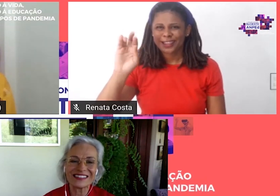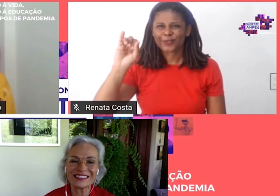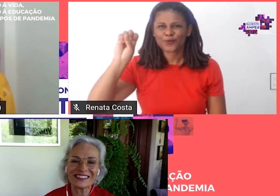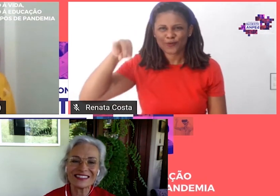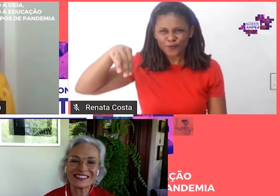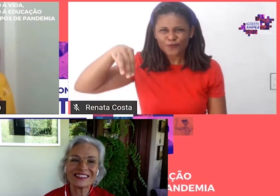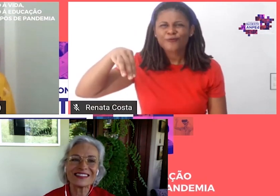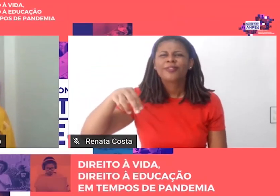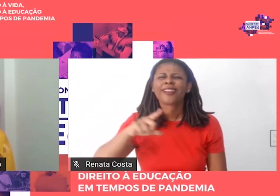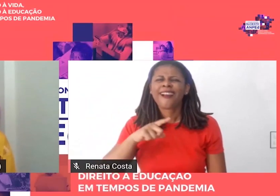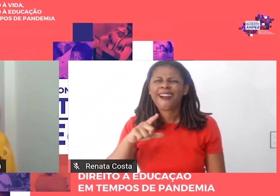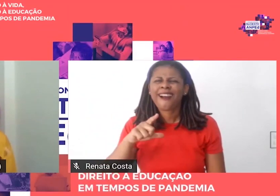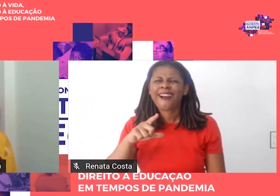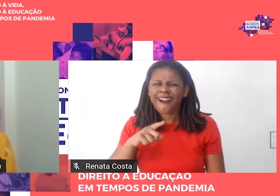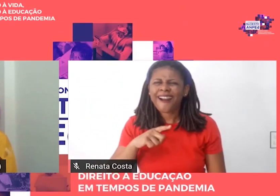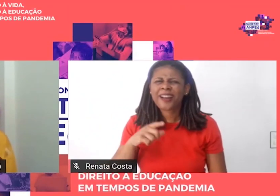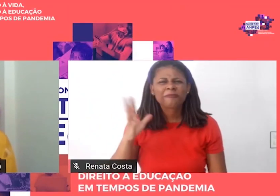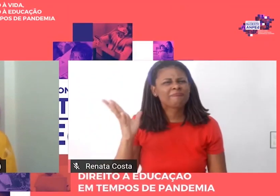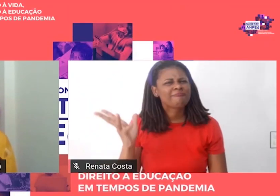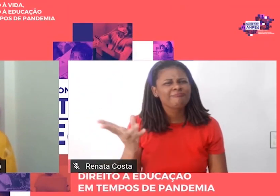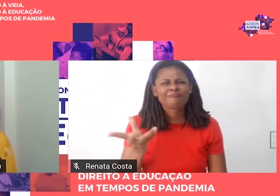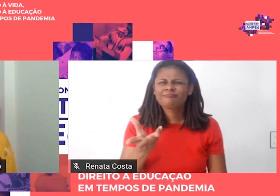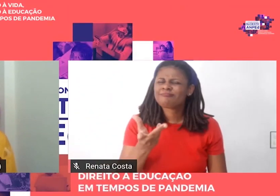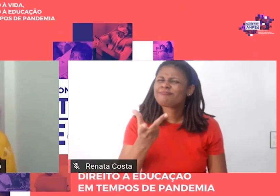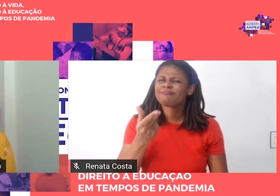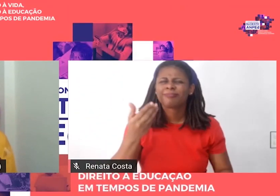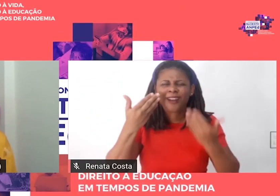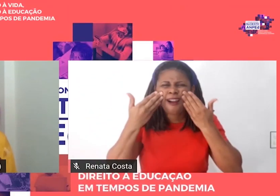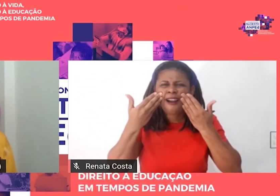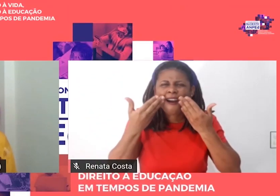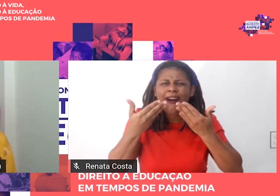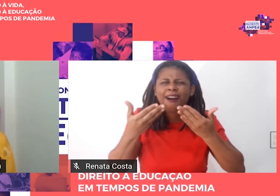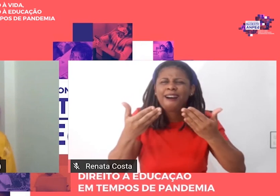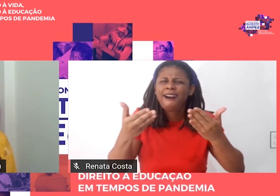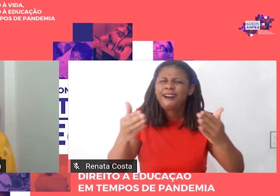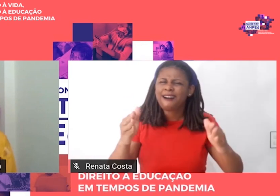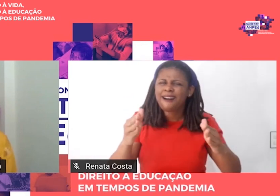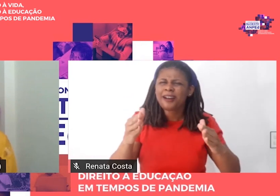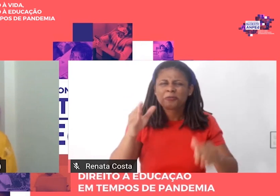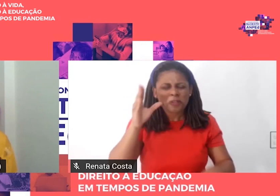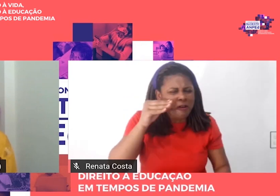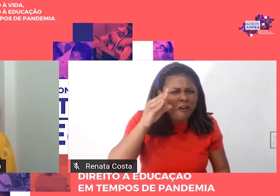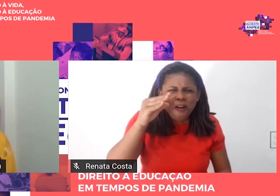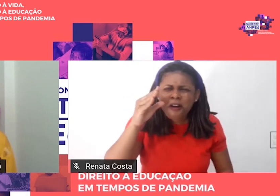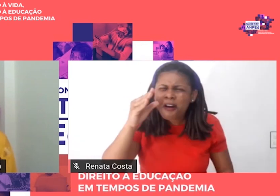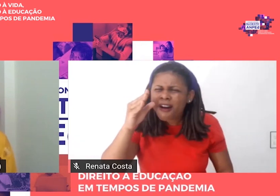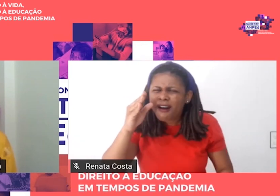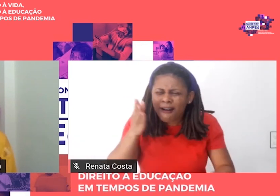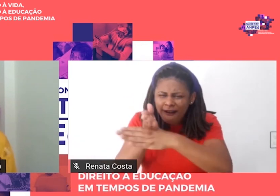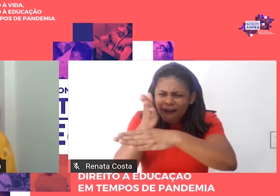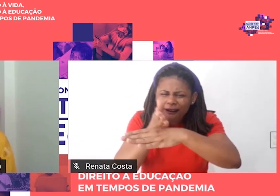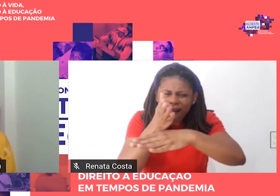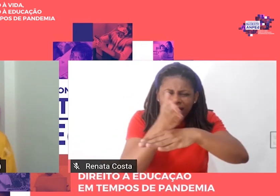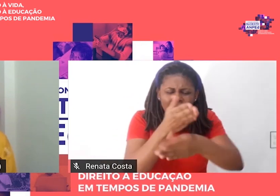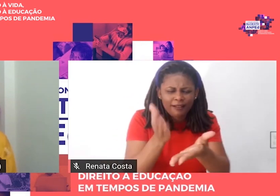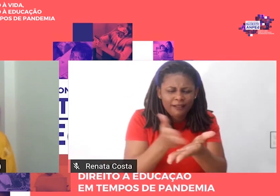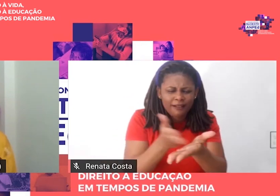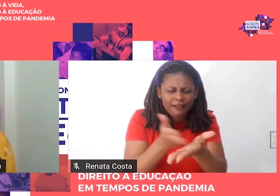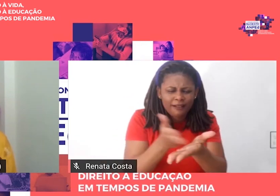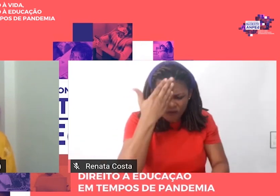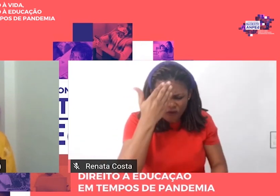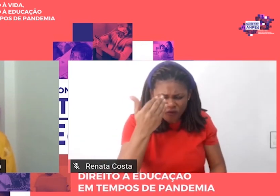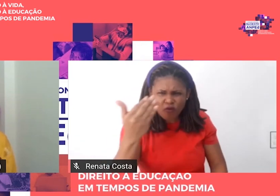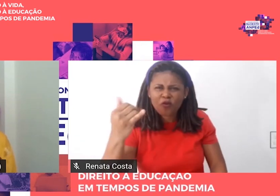espaço aberto, de visibilidade dos livros e de importantes livros que atravessam